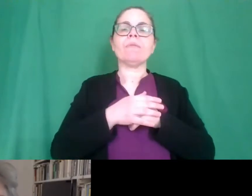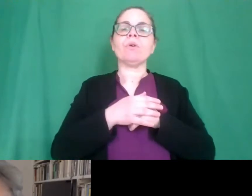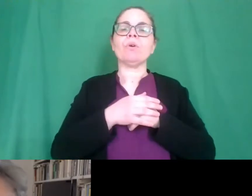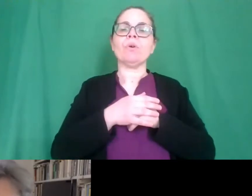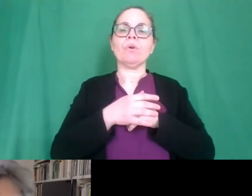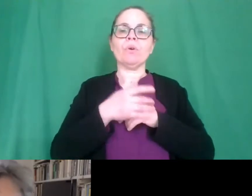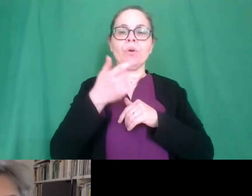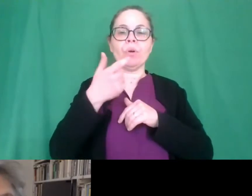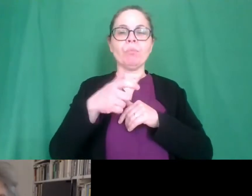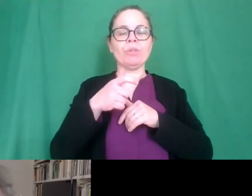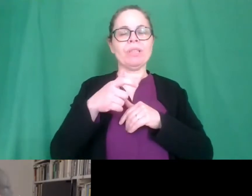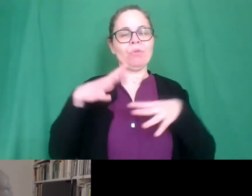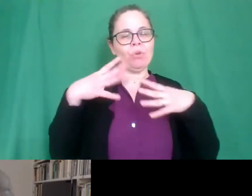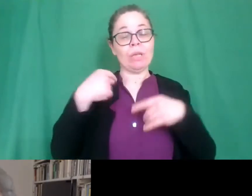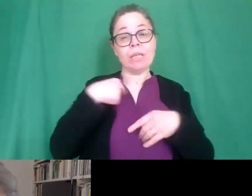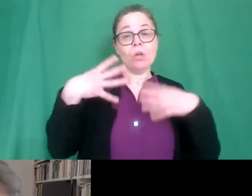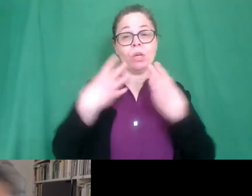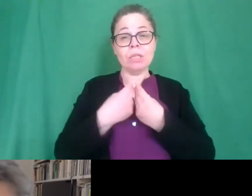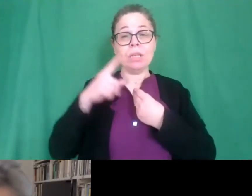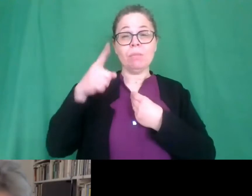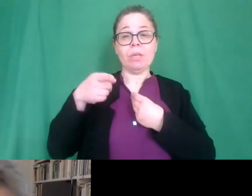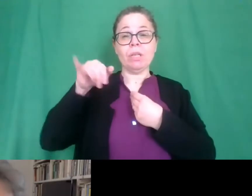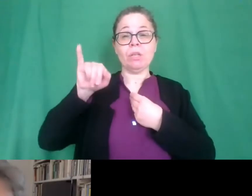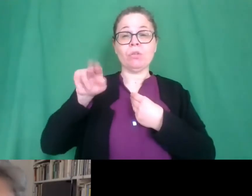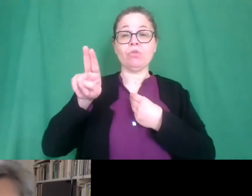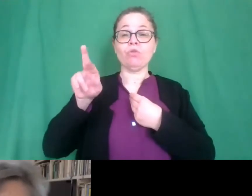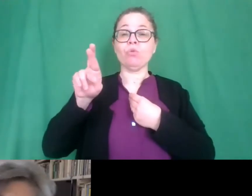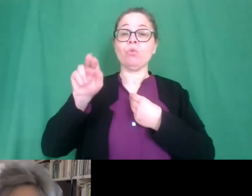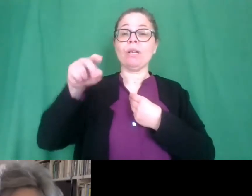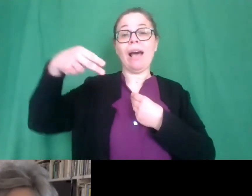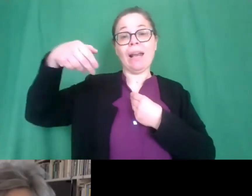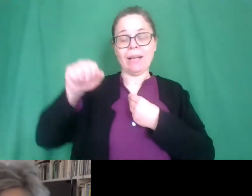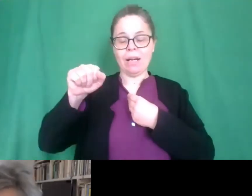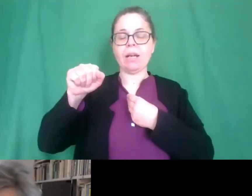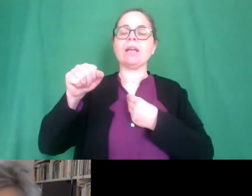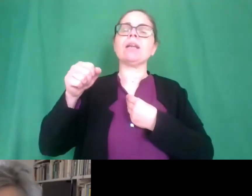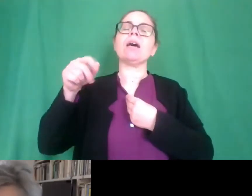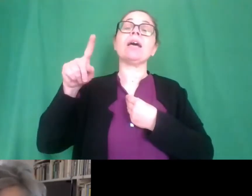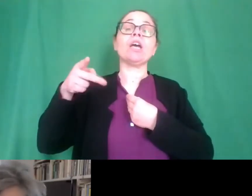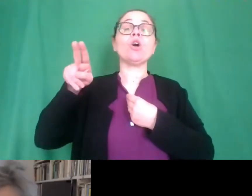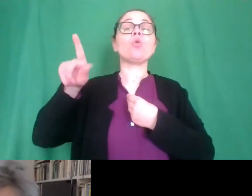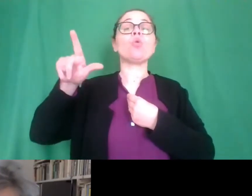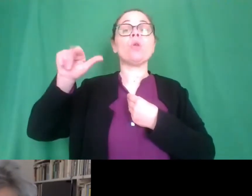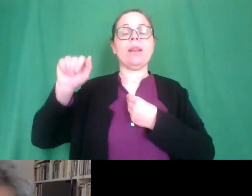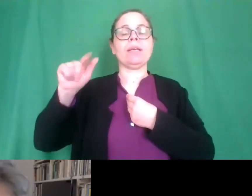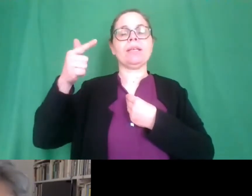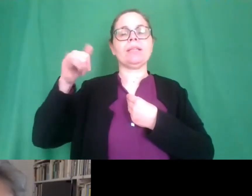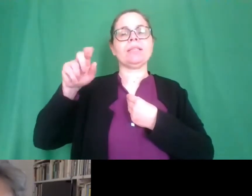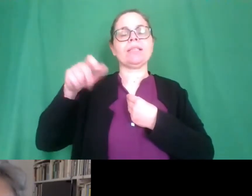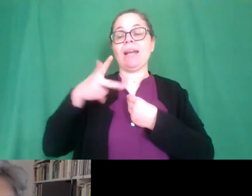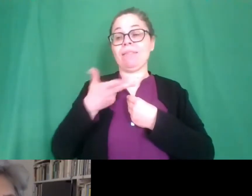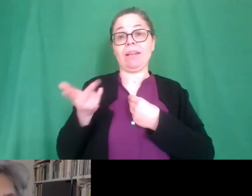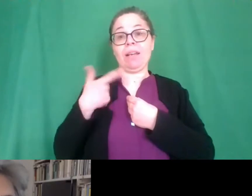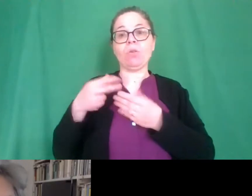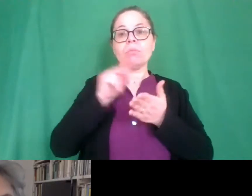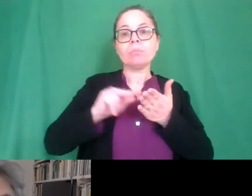con Rosaria Giuranna e Tiziana Gulli un articolo sulla poesia in lista. Abbiamo ripreso questo argomento